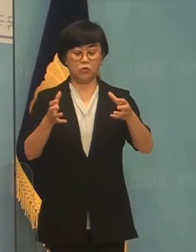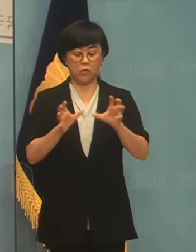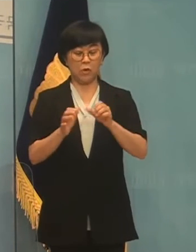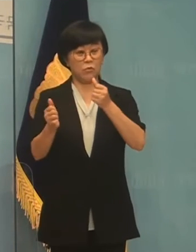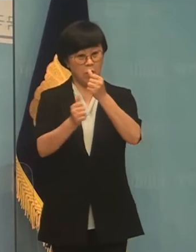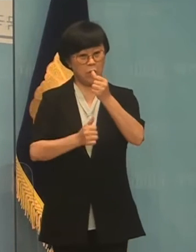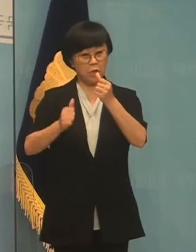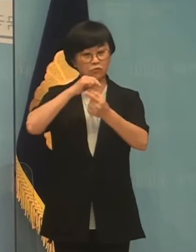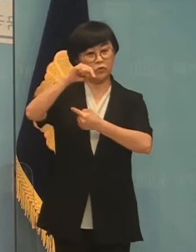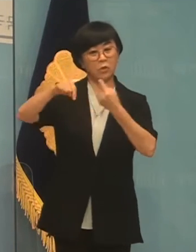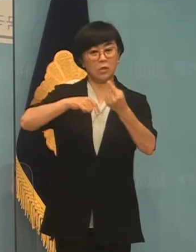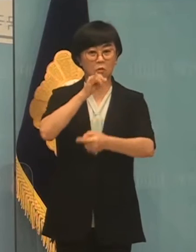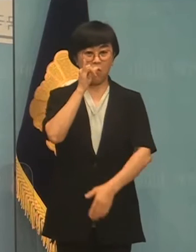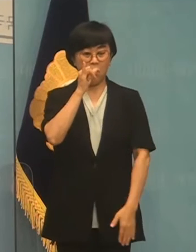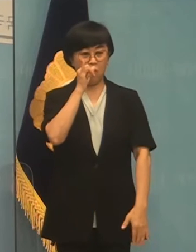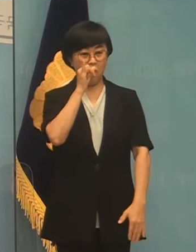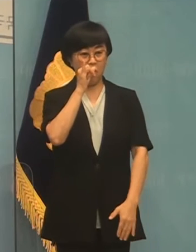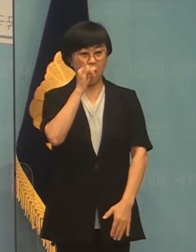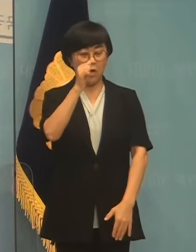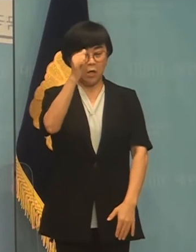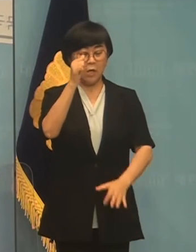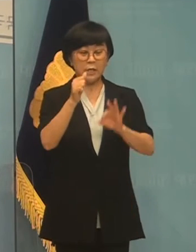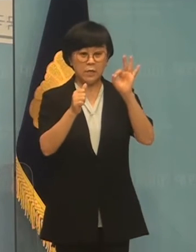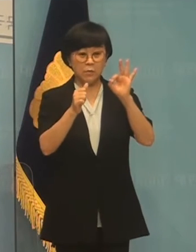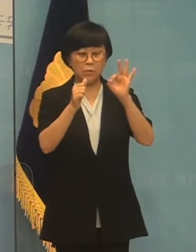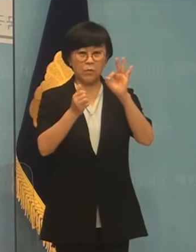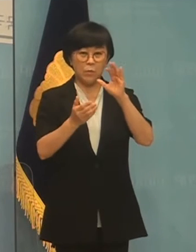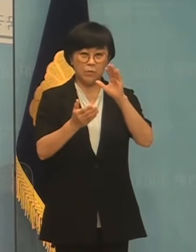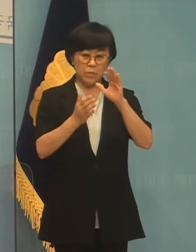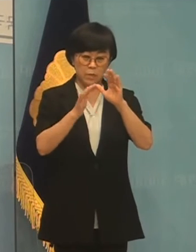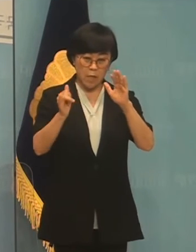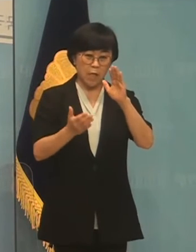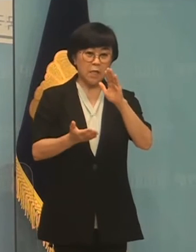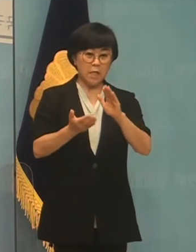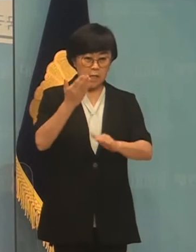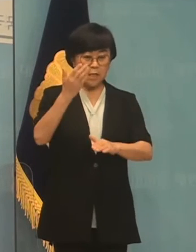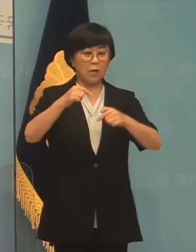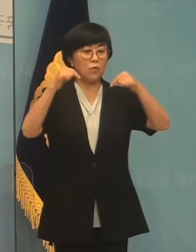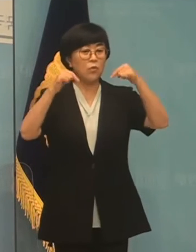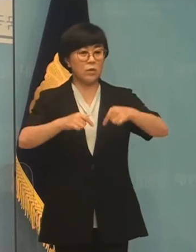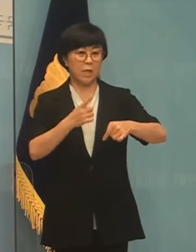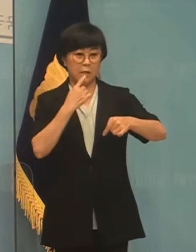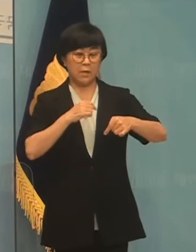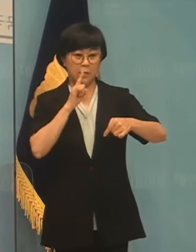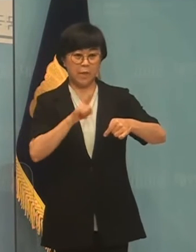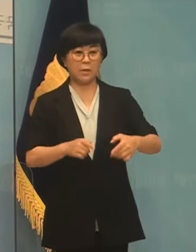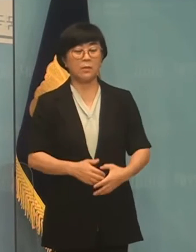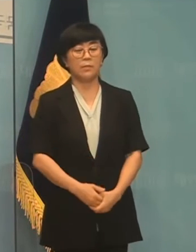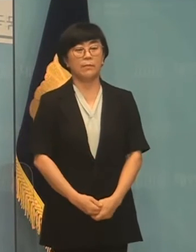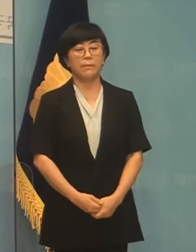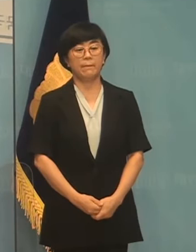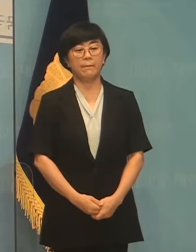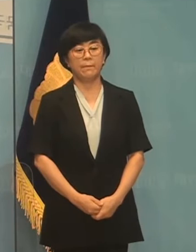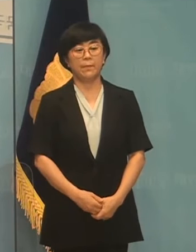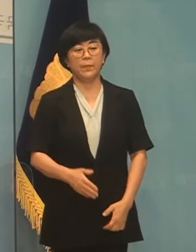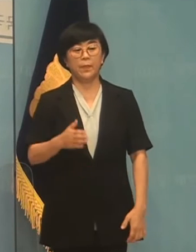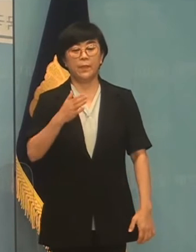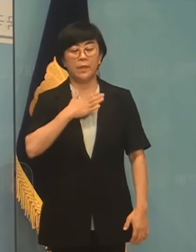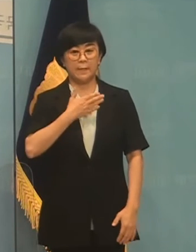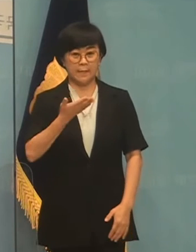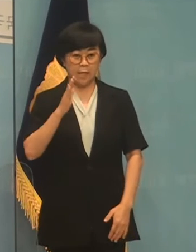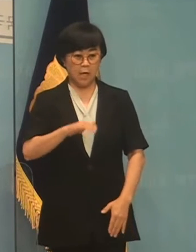위원회를 운영해 왔고 10년 차례 논의를 해왔다고 할 수 있습니다. 그렇지만 제가